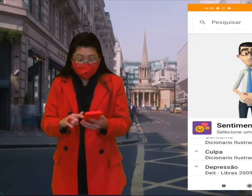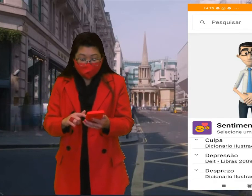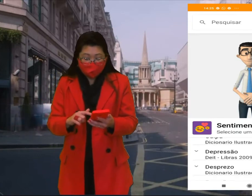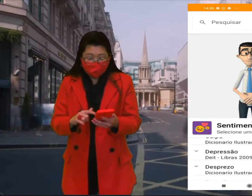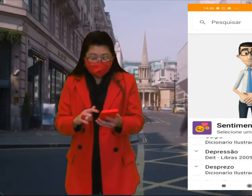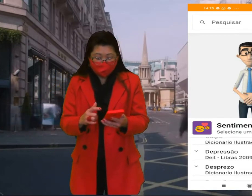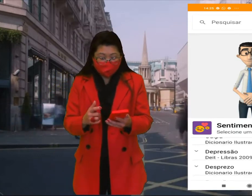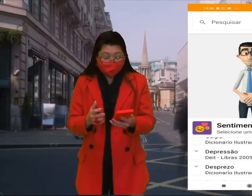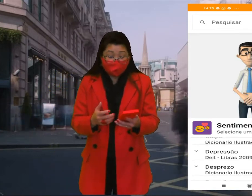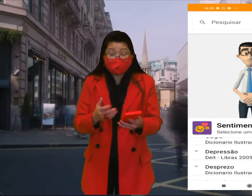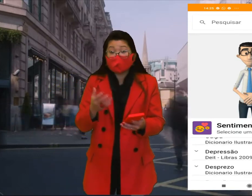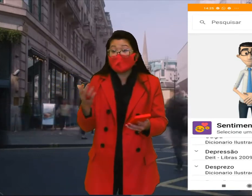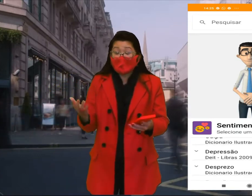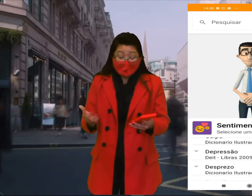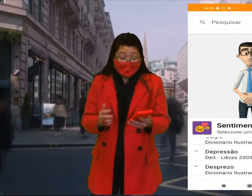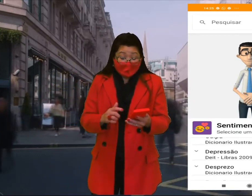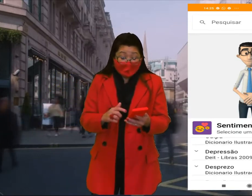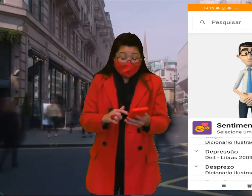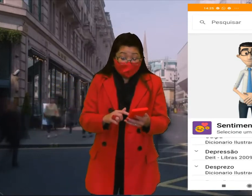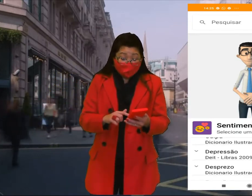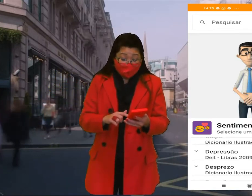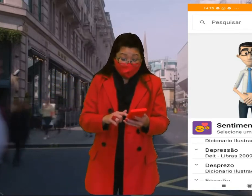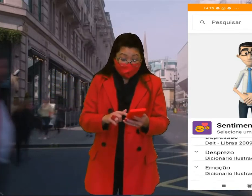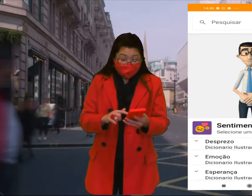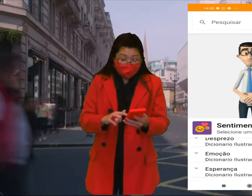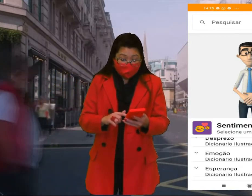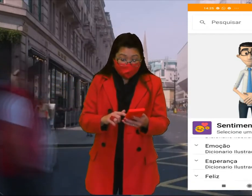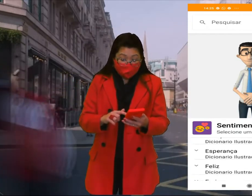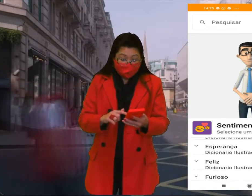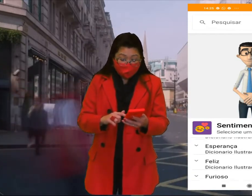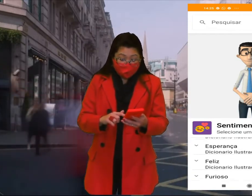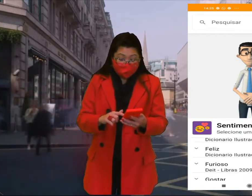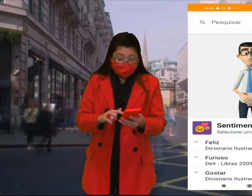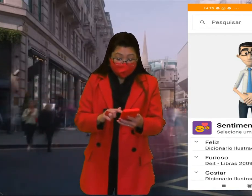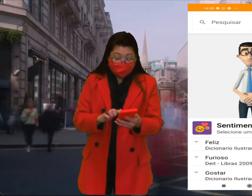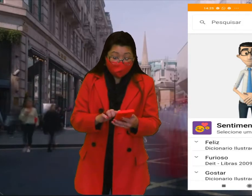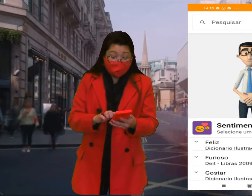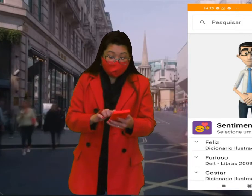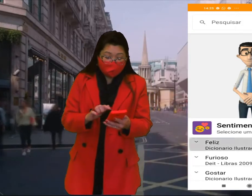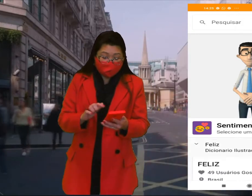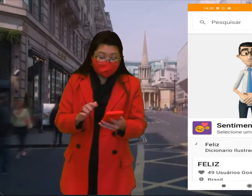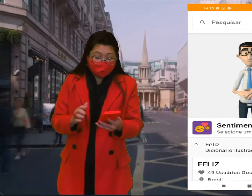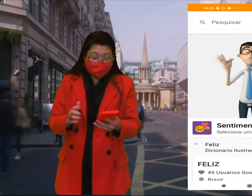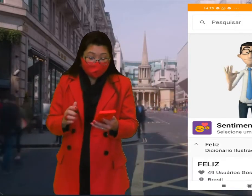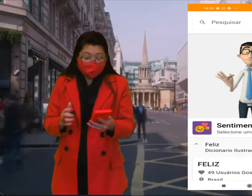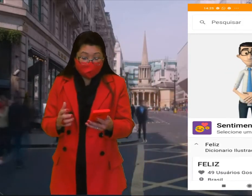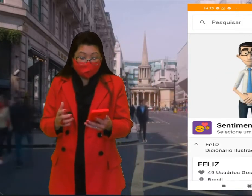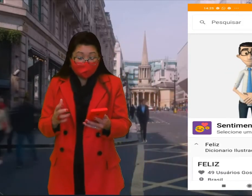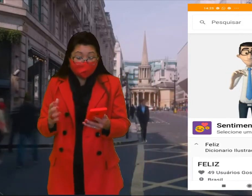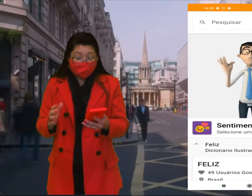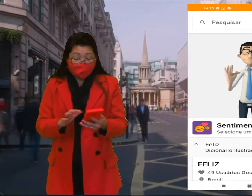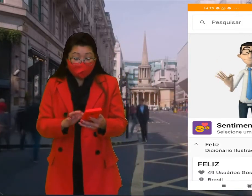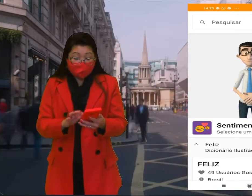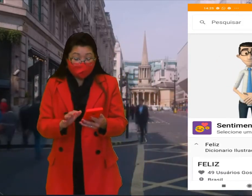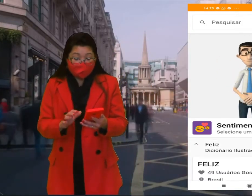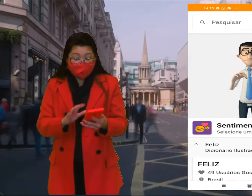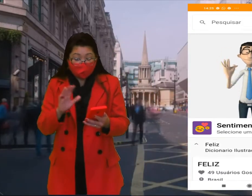sentimentos. Então, vamos ver aqui feliz. Clico em feliz e olha que